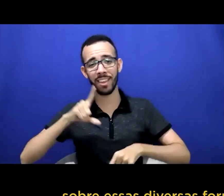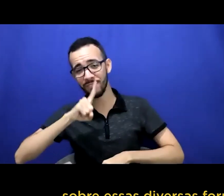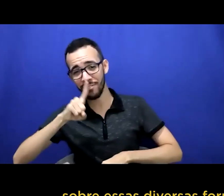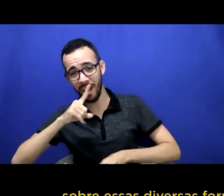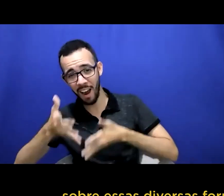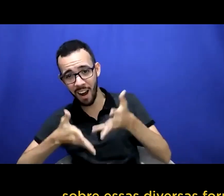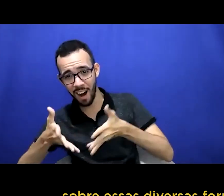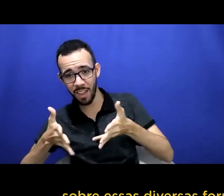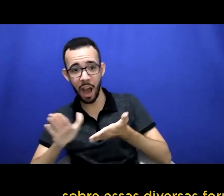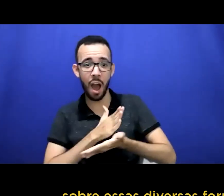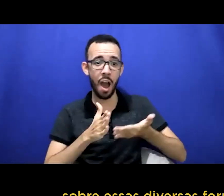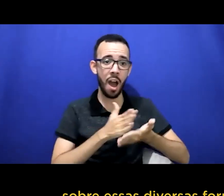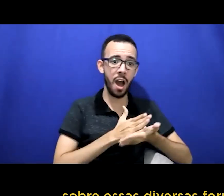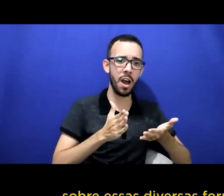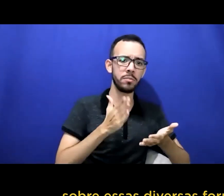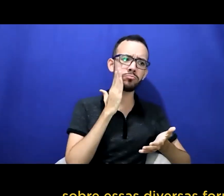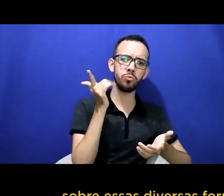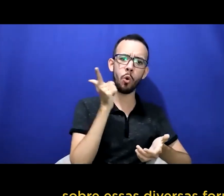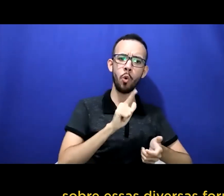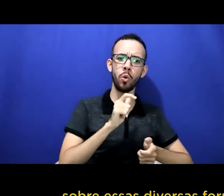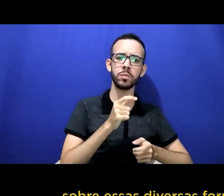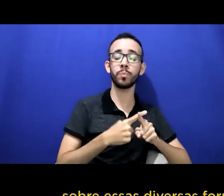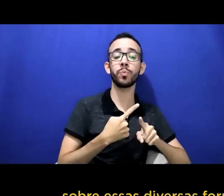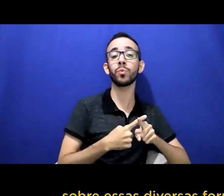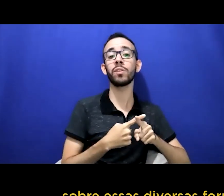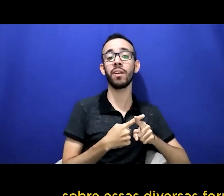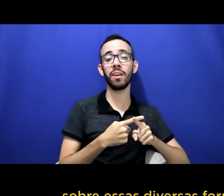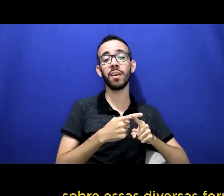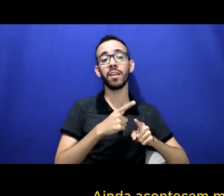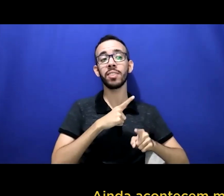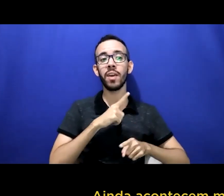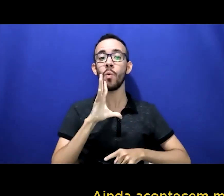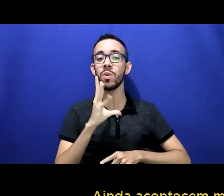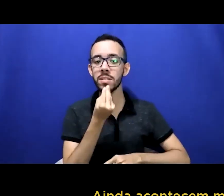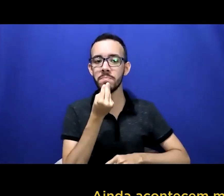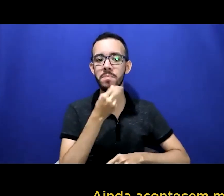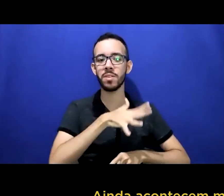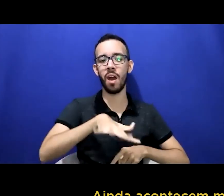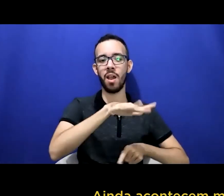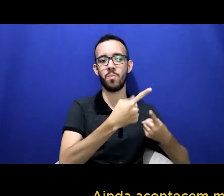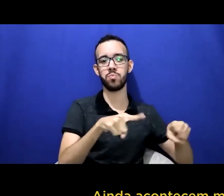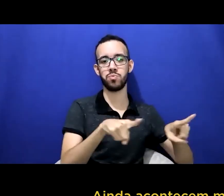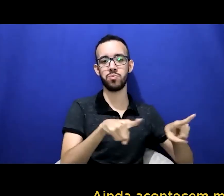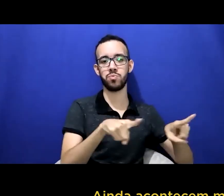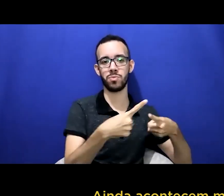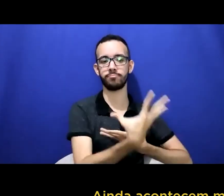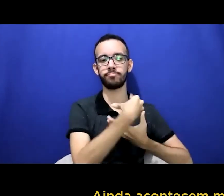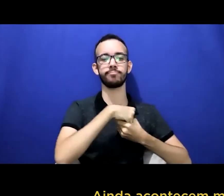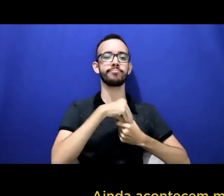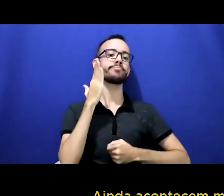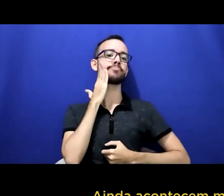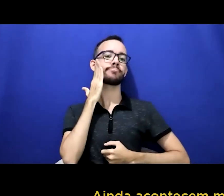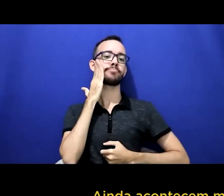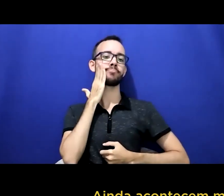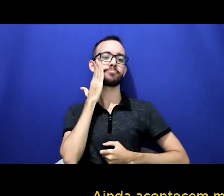de ter acessibilidade para surdos em em shows ainda acontecem muitas